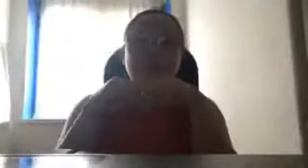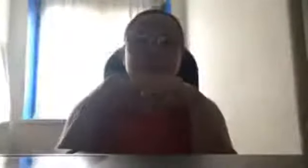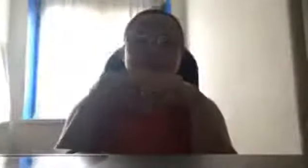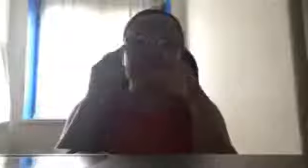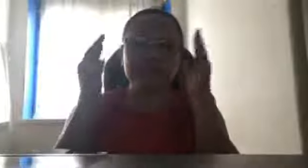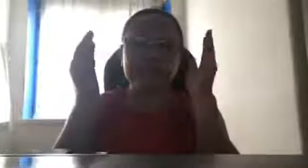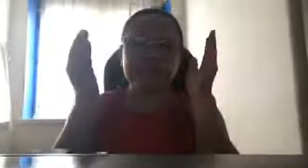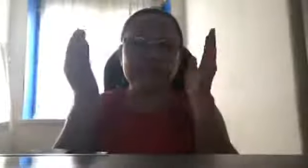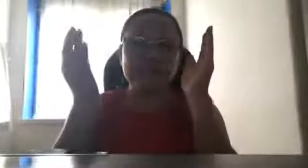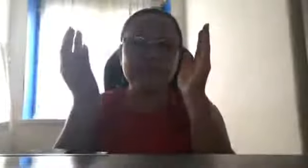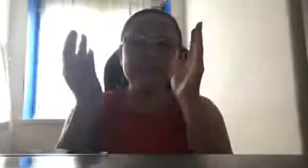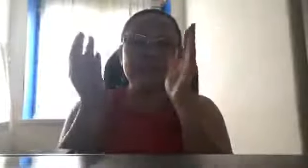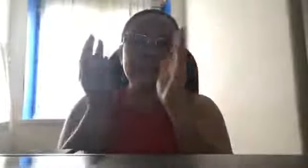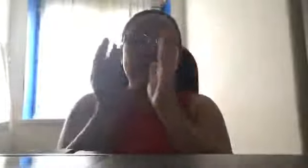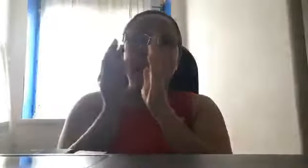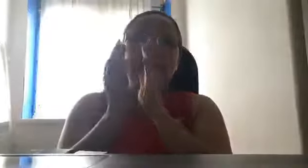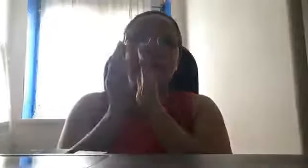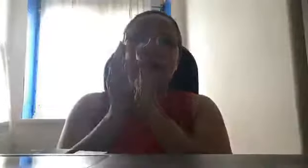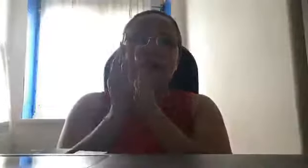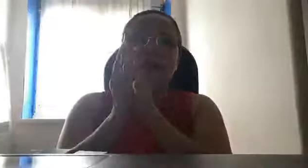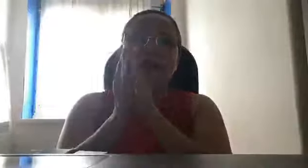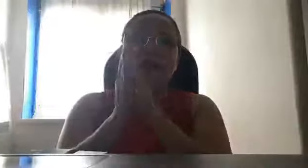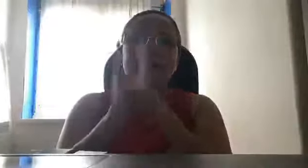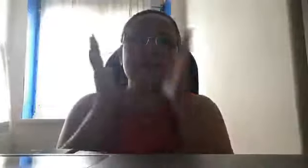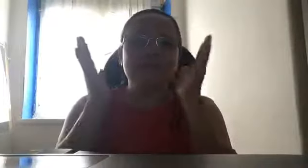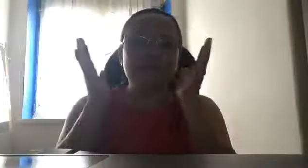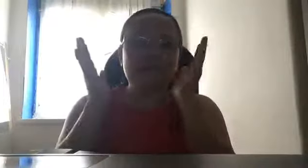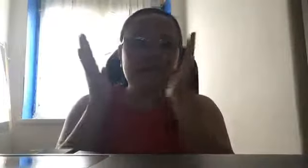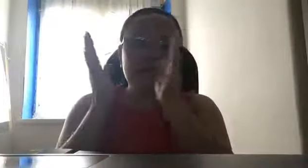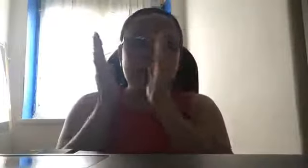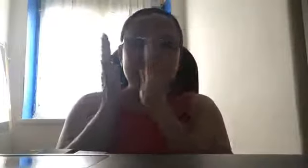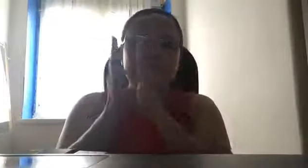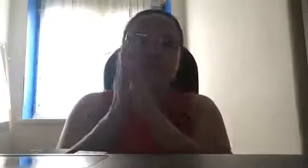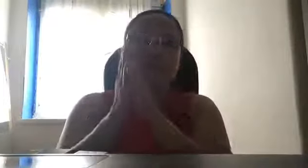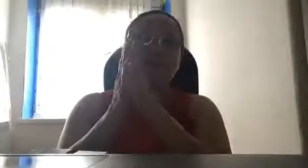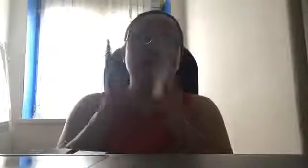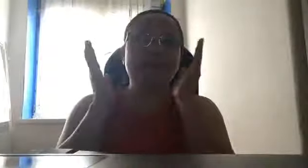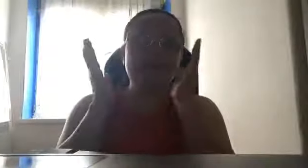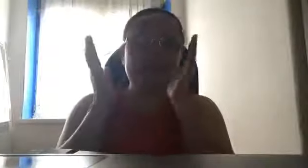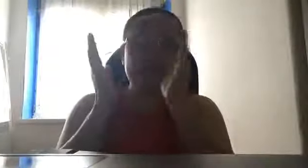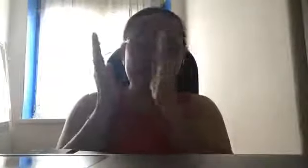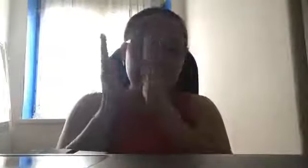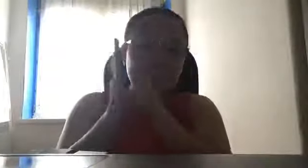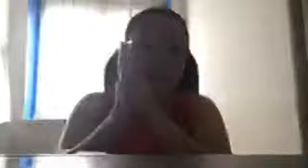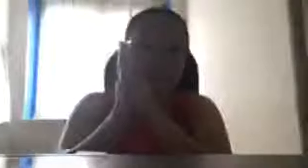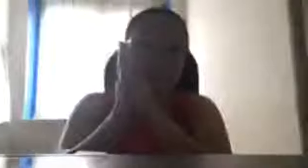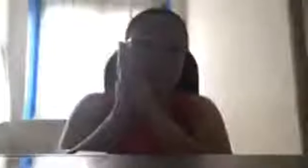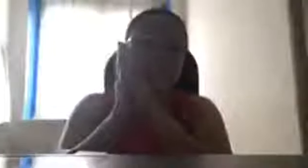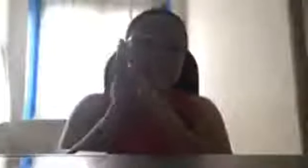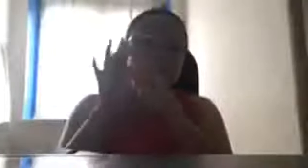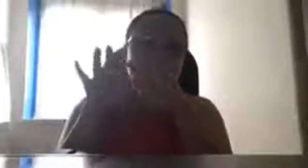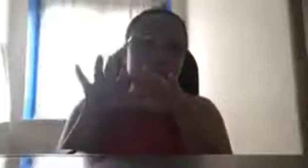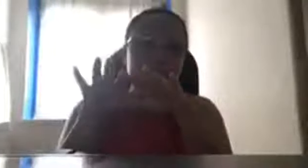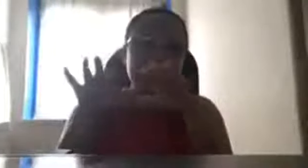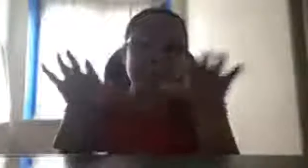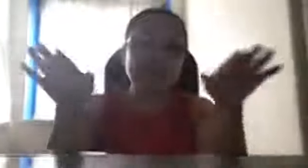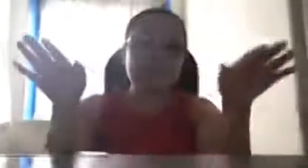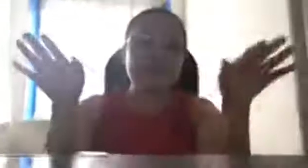ay para sa kaunlaran ng Pilipinas at para